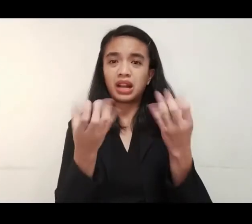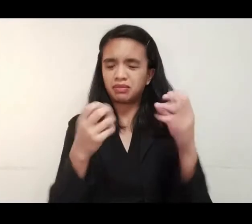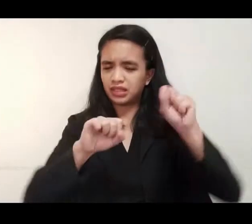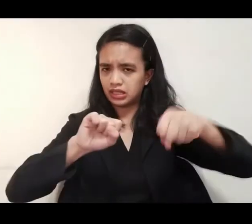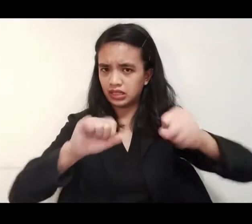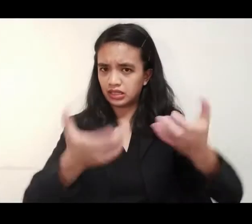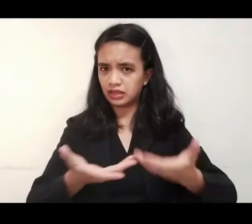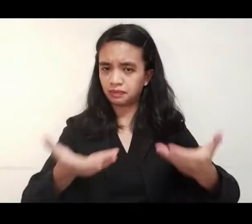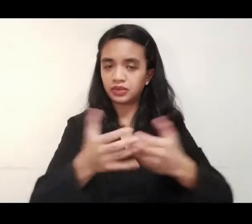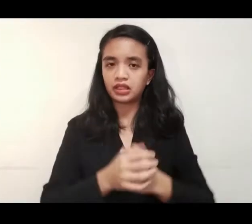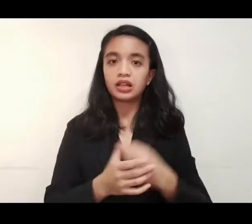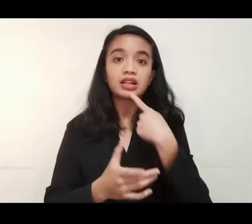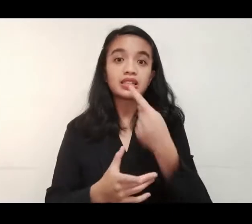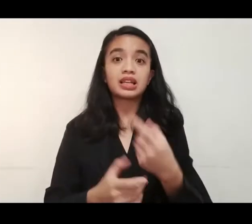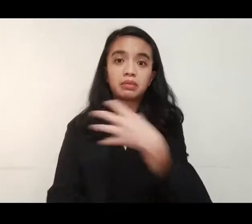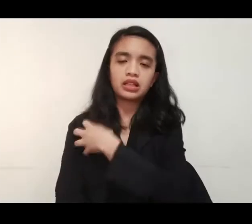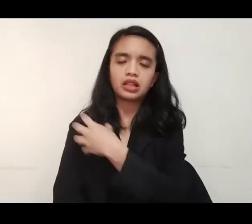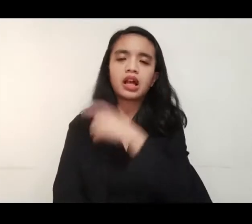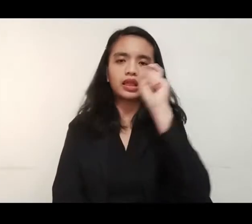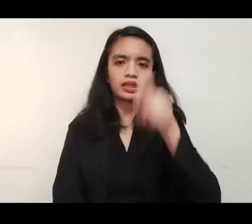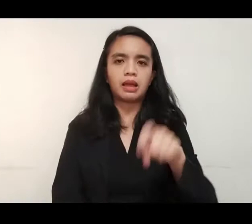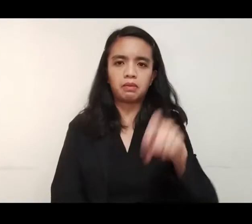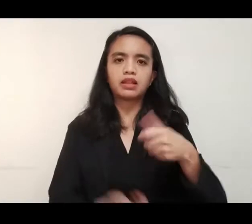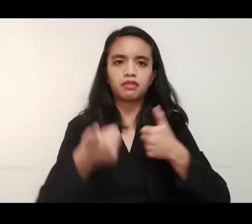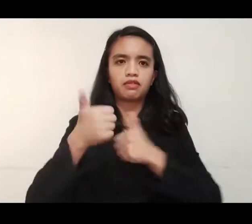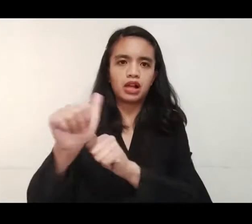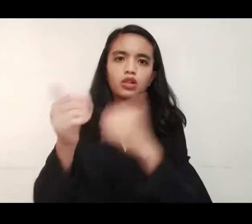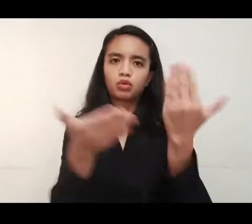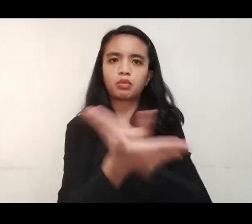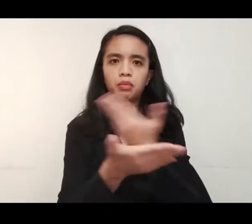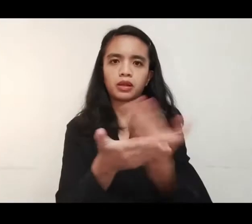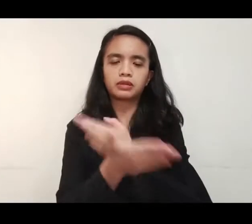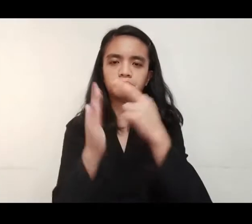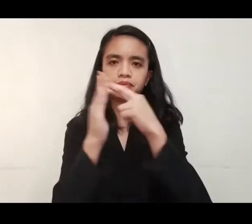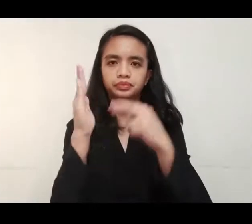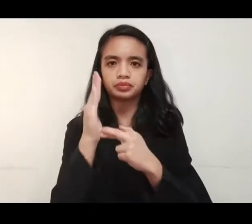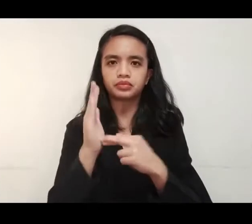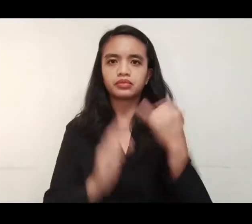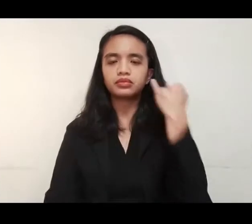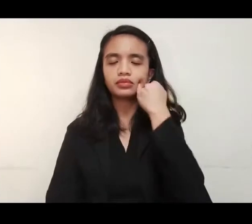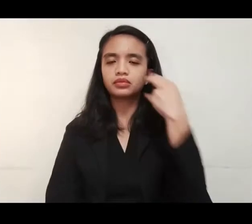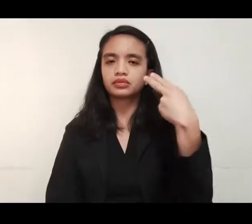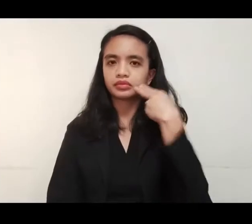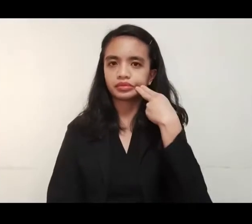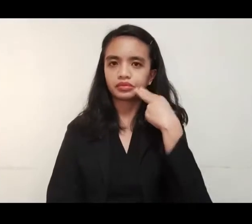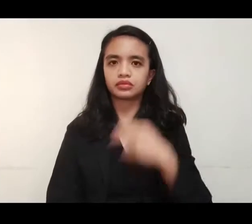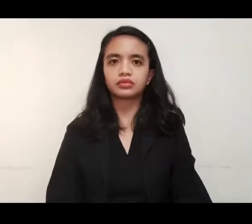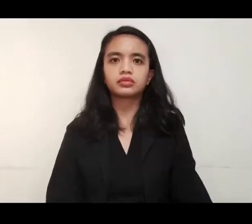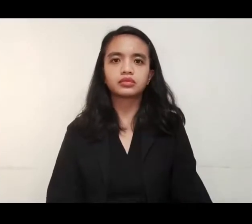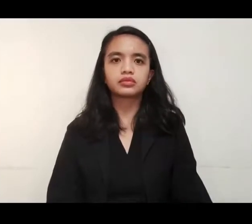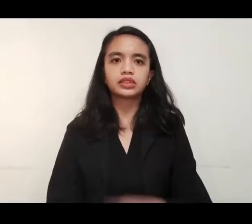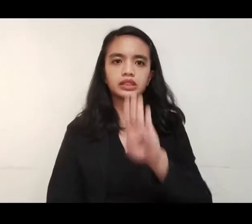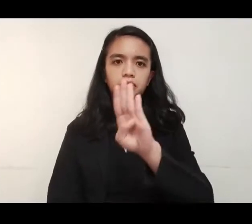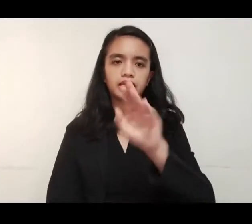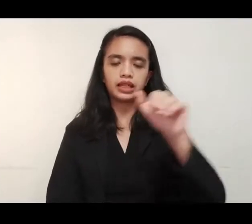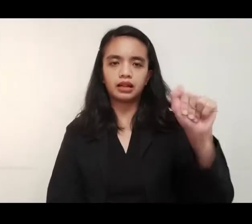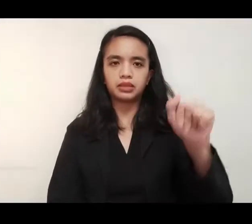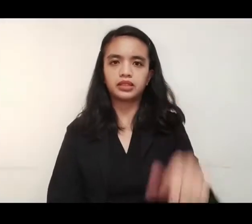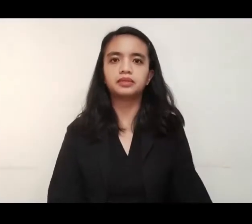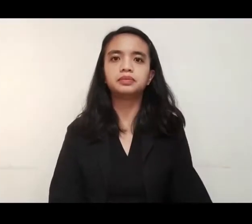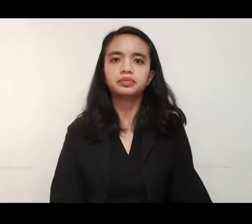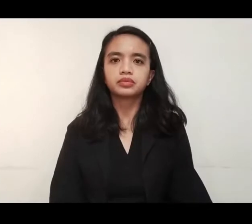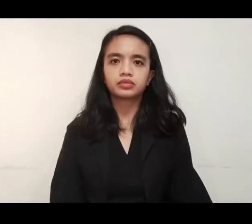Hiling ng otoridad, makisama na lang sa ilalabas na bagong panuntunan. Kasama si Norman Raca, Ivy Hernando.